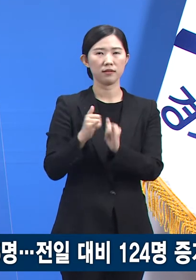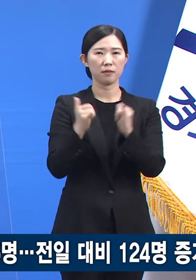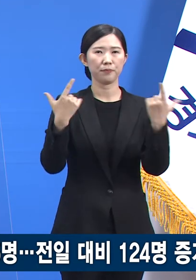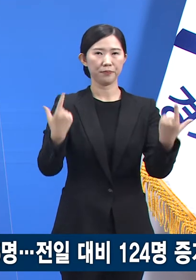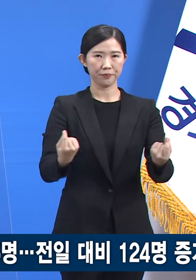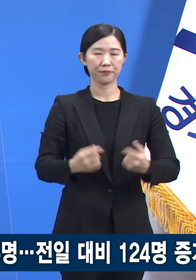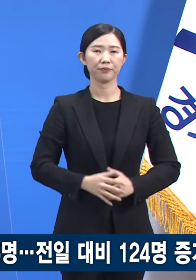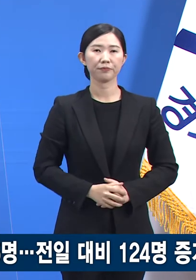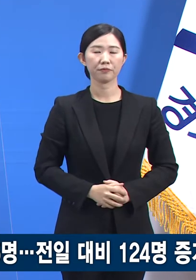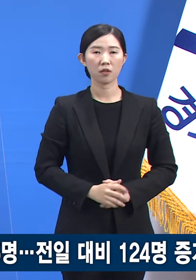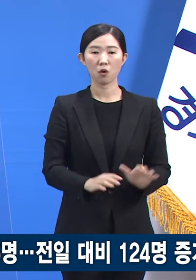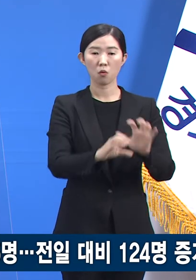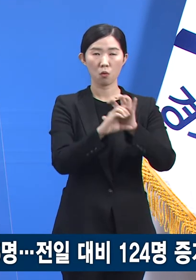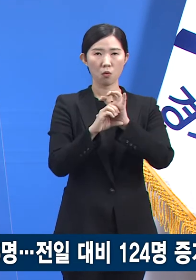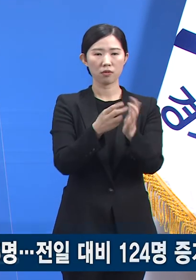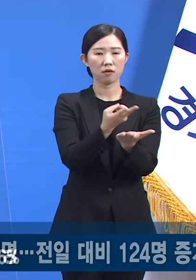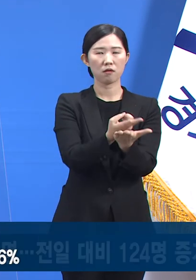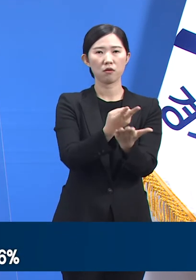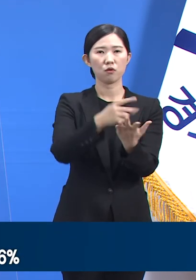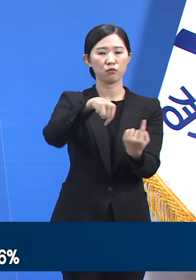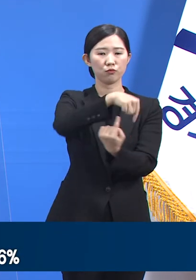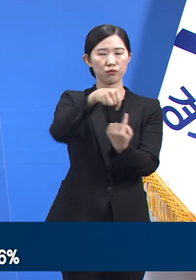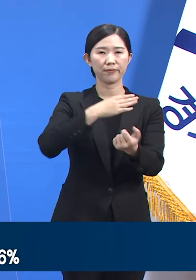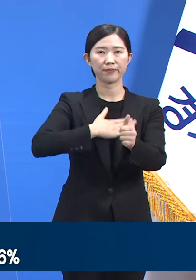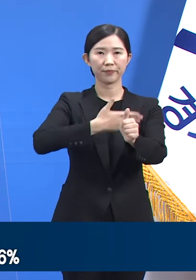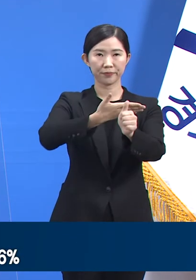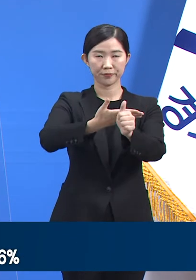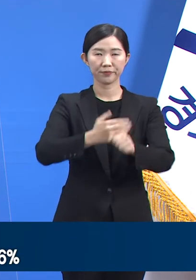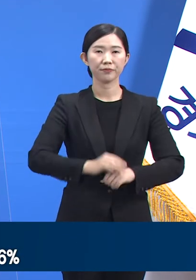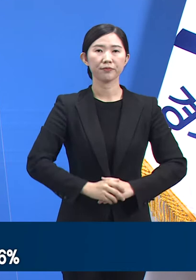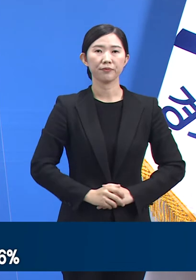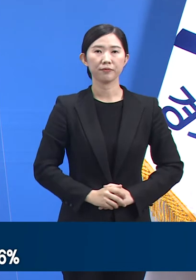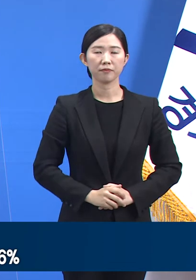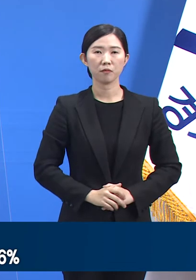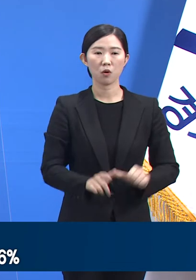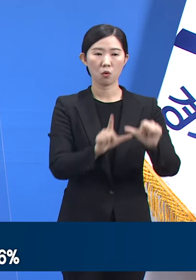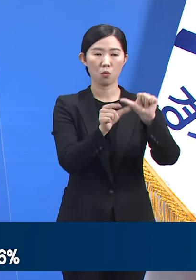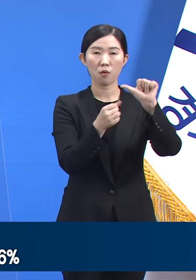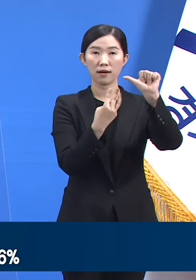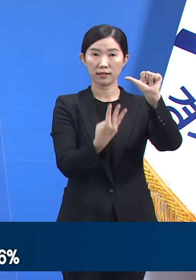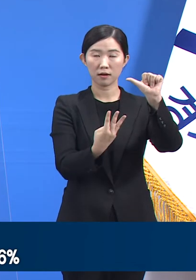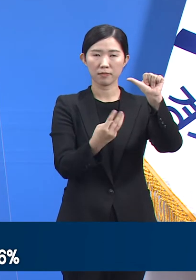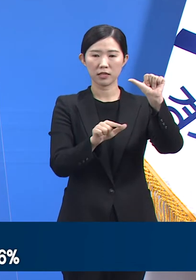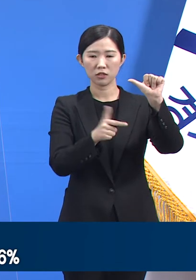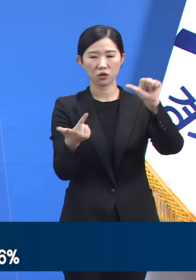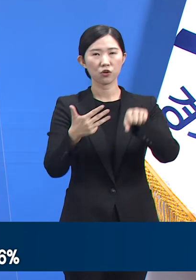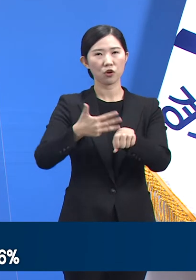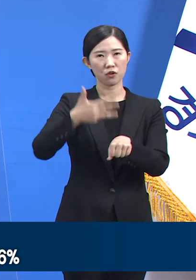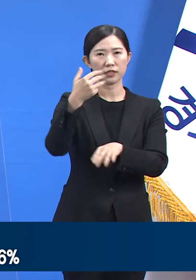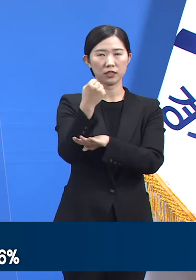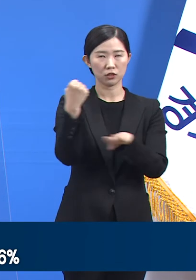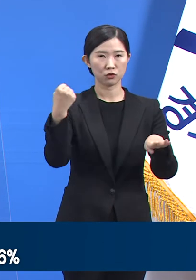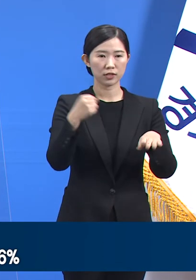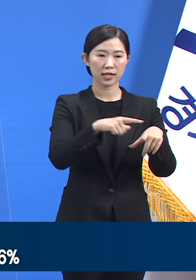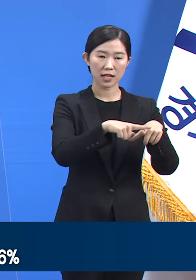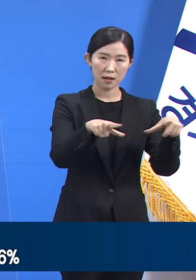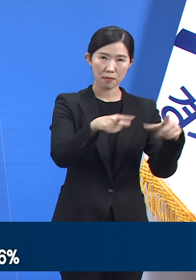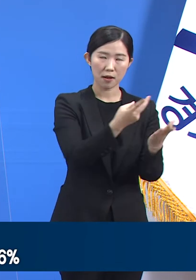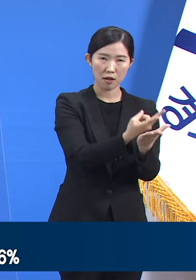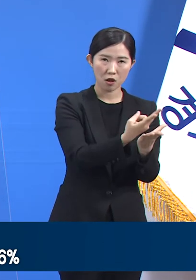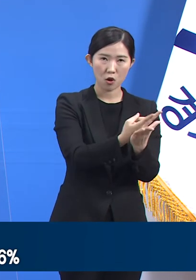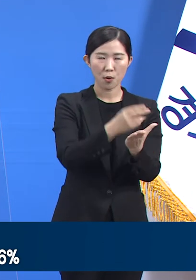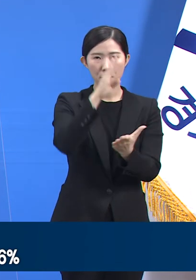코로나19 병상 운용 현황에 대해 말씀드리겠습니다. 5월 3일 20시 기준 일반과 중증환자